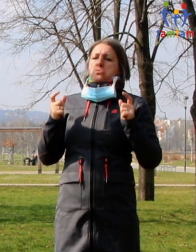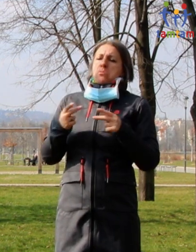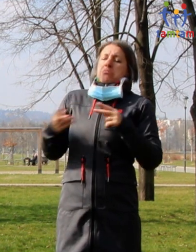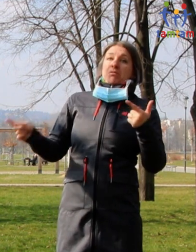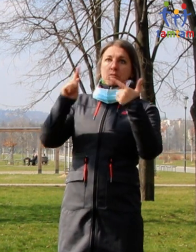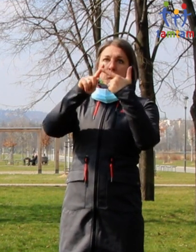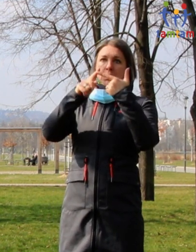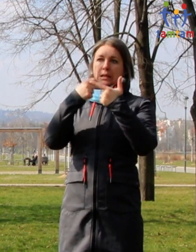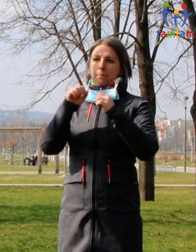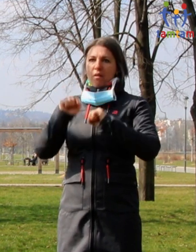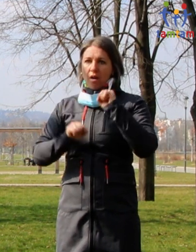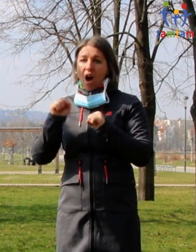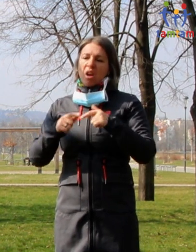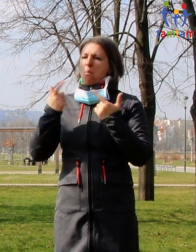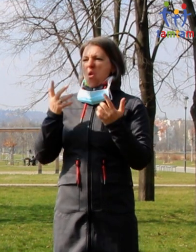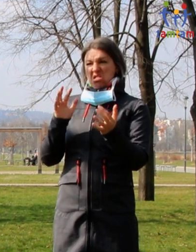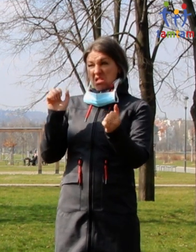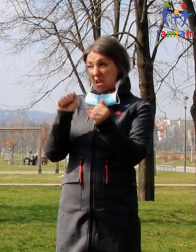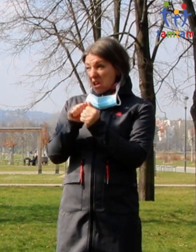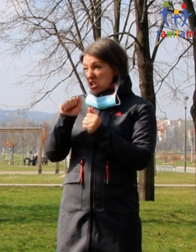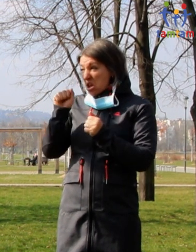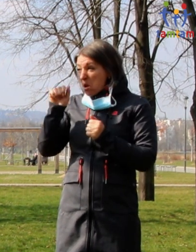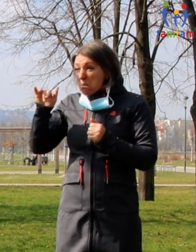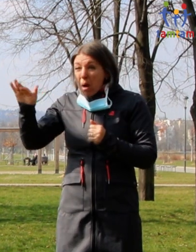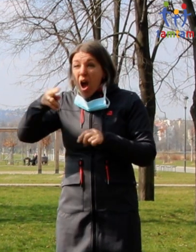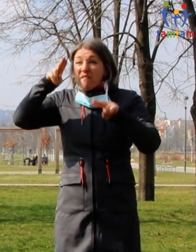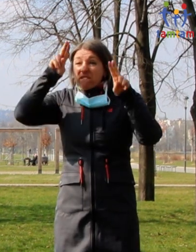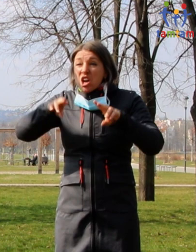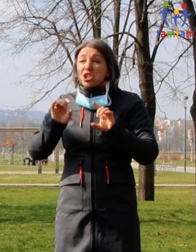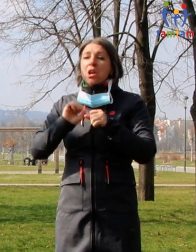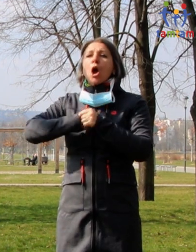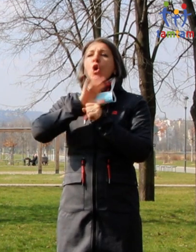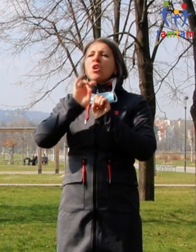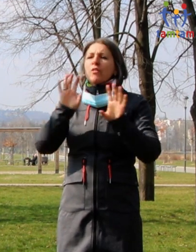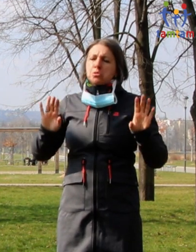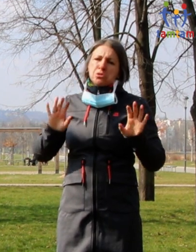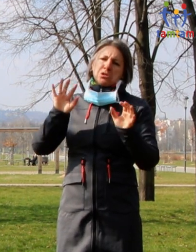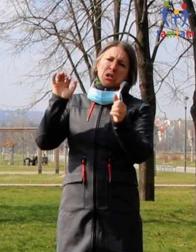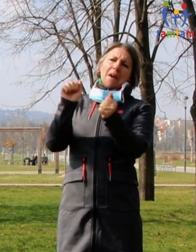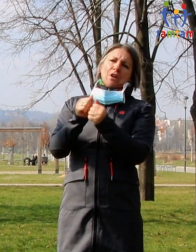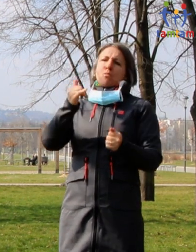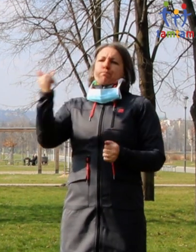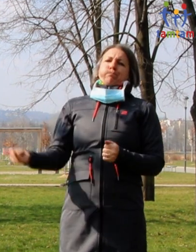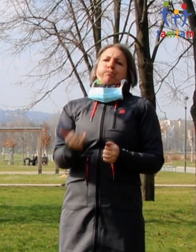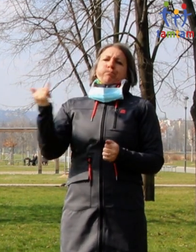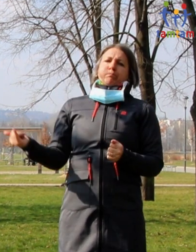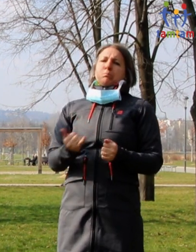nebo zkrátka tomu nevěří, že tady je nějaká závažná infekční nová nemoc.